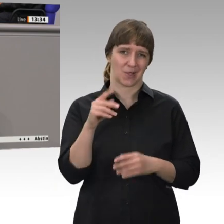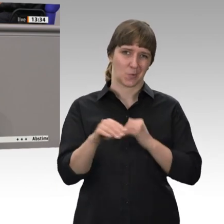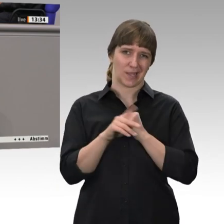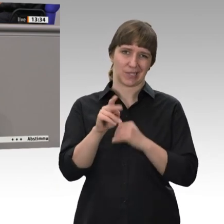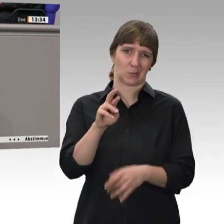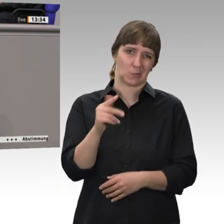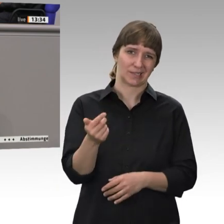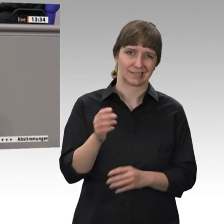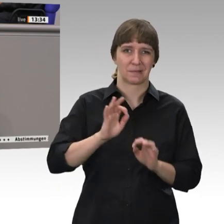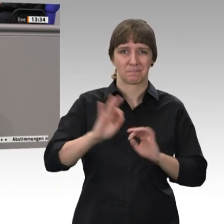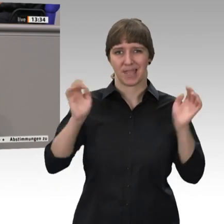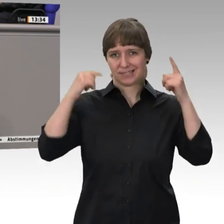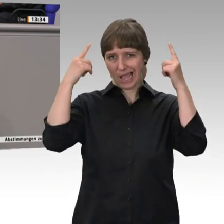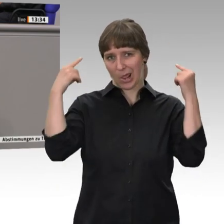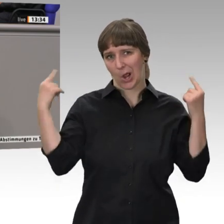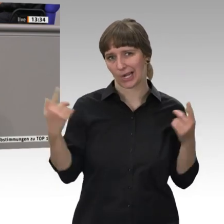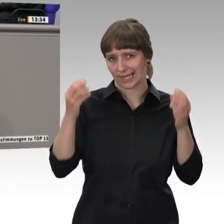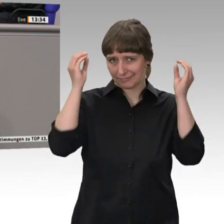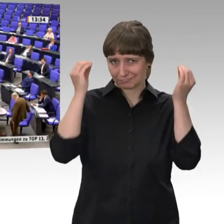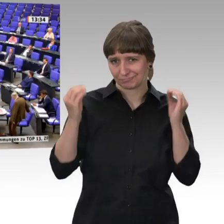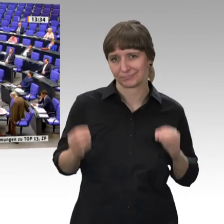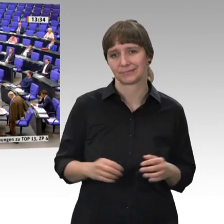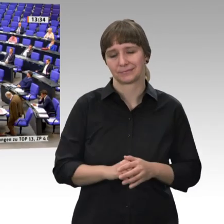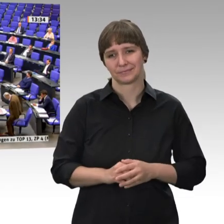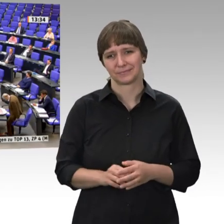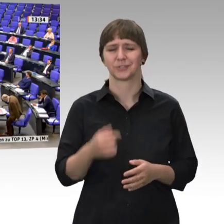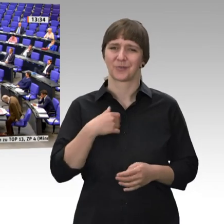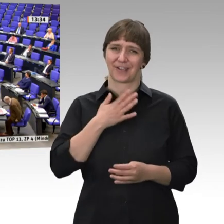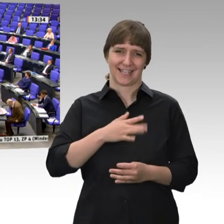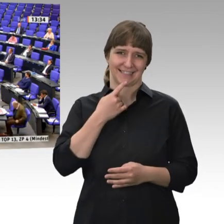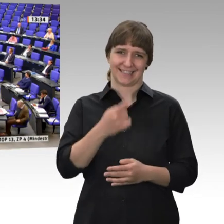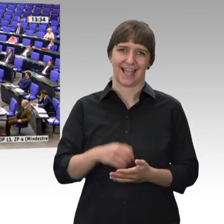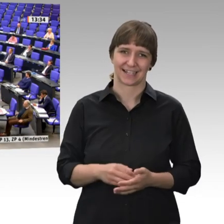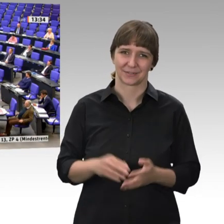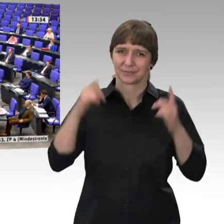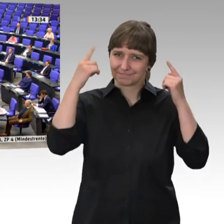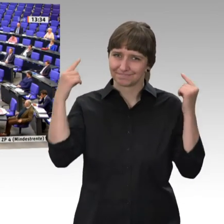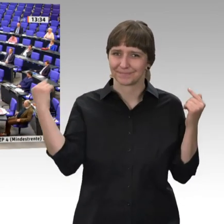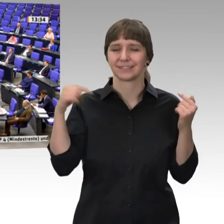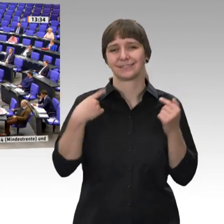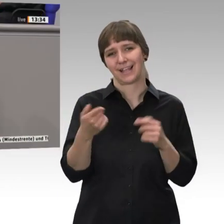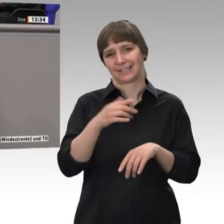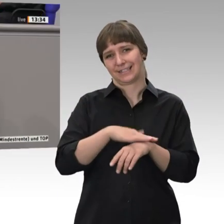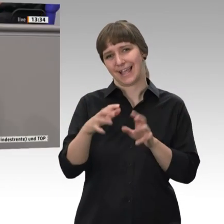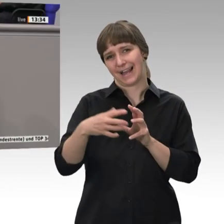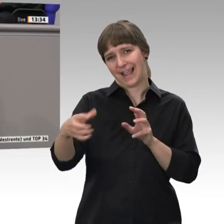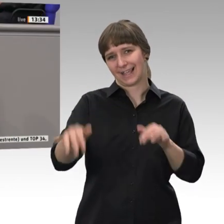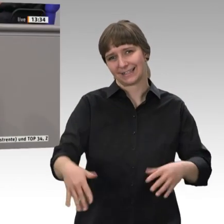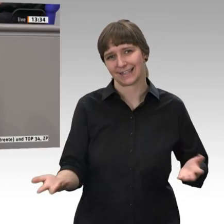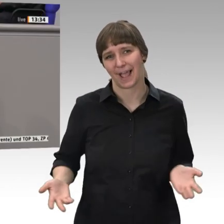eine Dauerwelle machen lassen. Das wollte ich zum Schluss sammeln, denn dann hätte die Zeit länger gedauert. Da wäre es dann möglich gewesen,